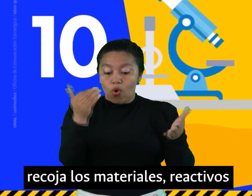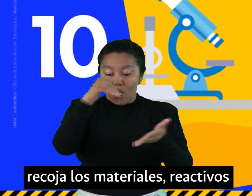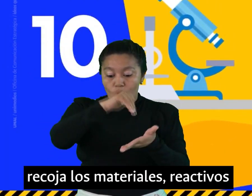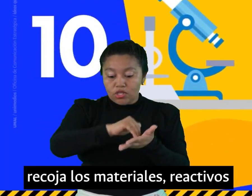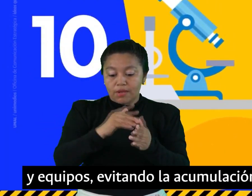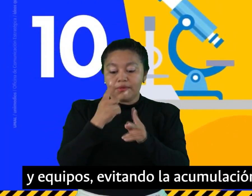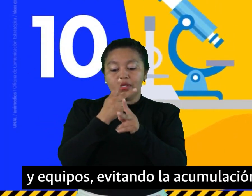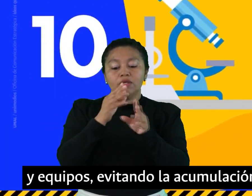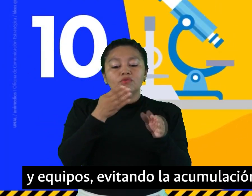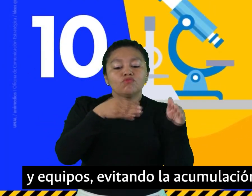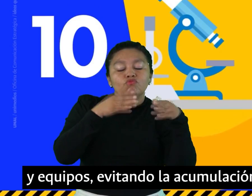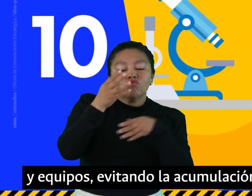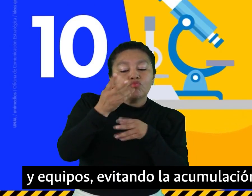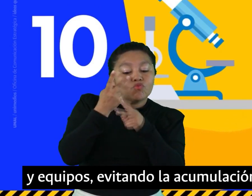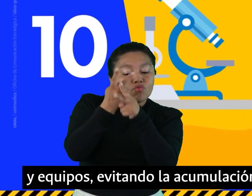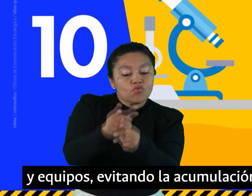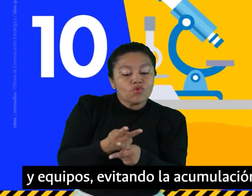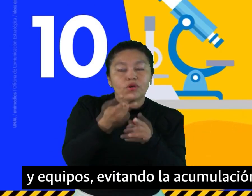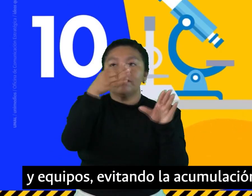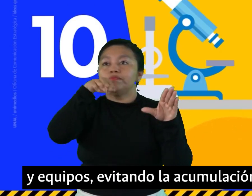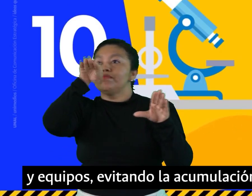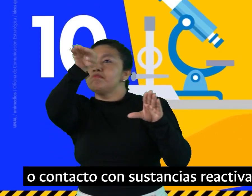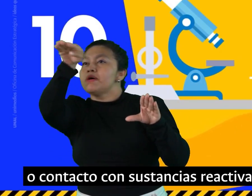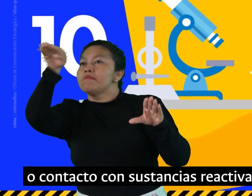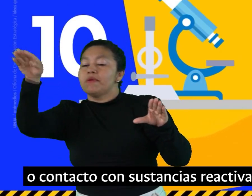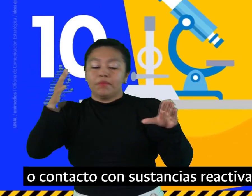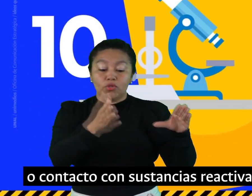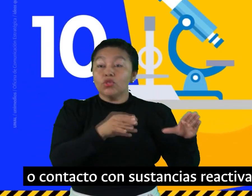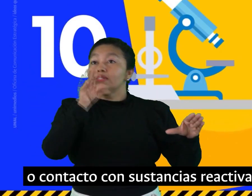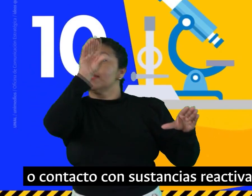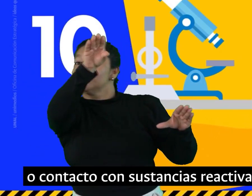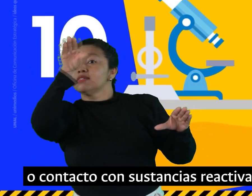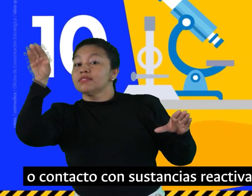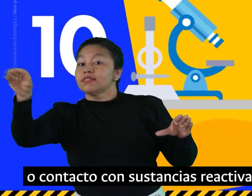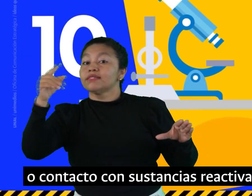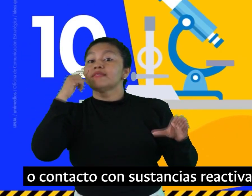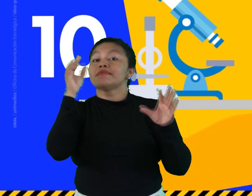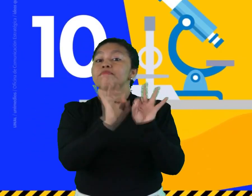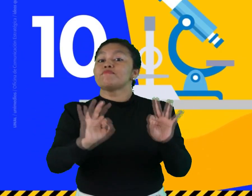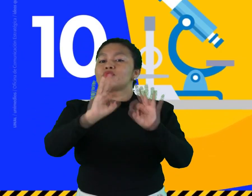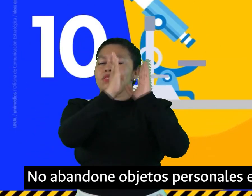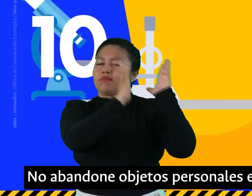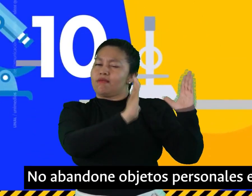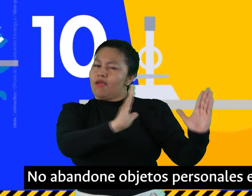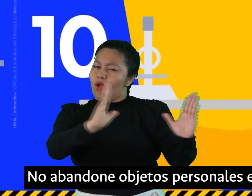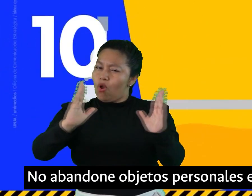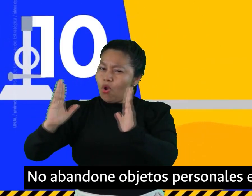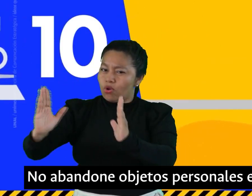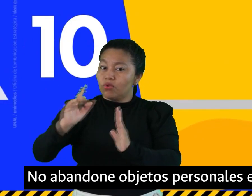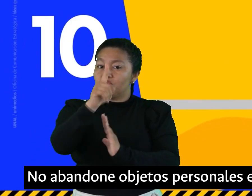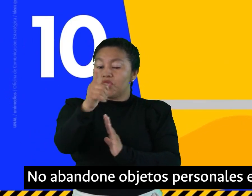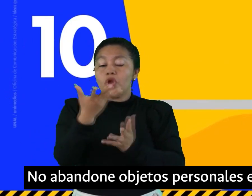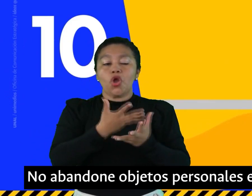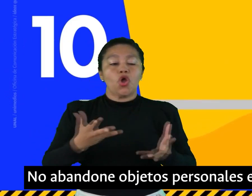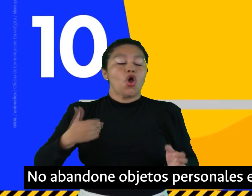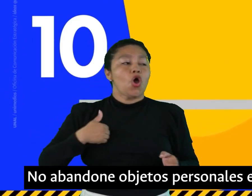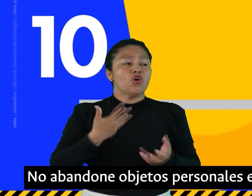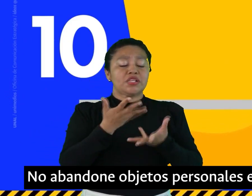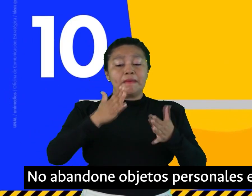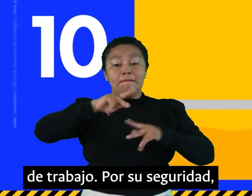reactivos y equipos, evitando la acumulación o contacto con sustancias reactivas. No abandone objetos personales en la mesa de